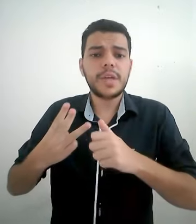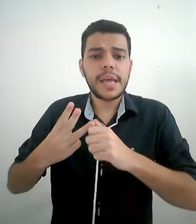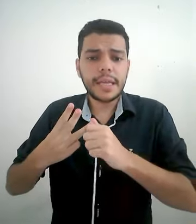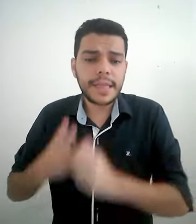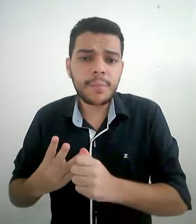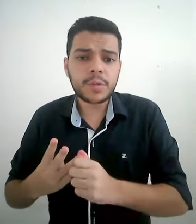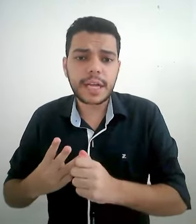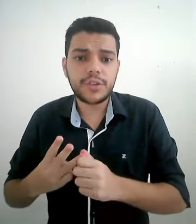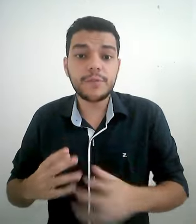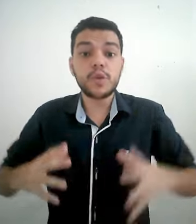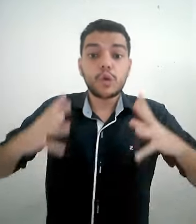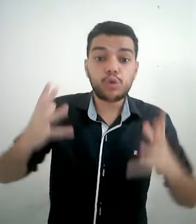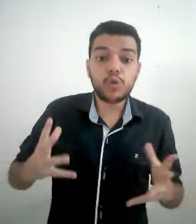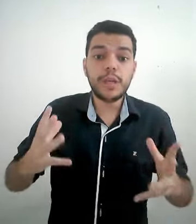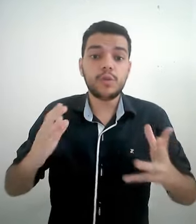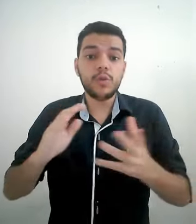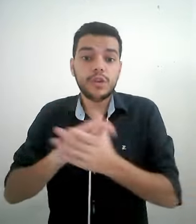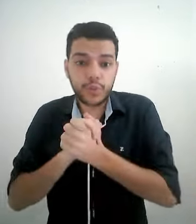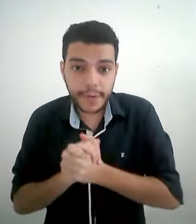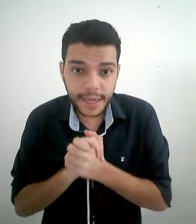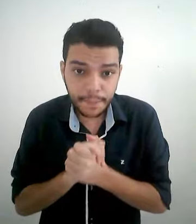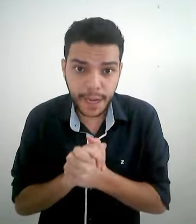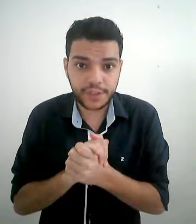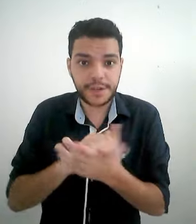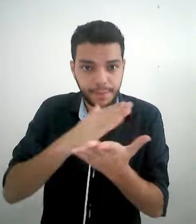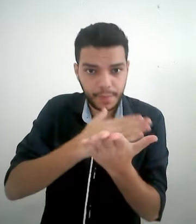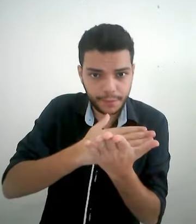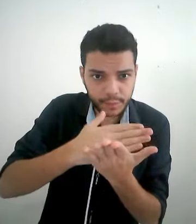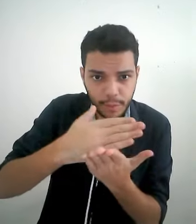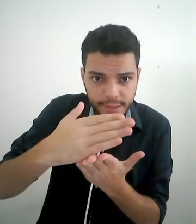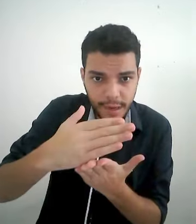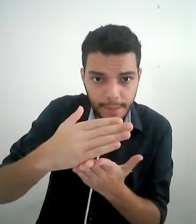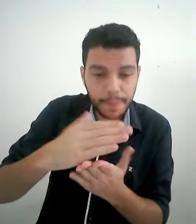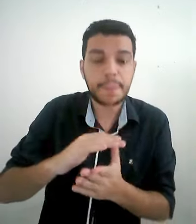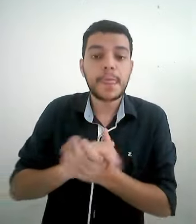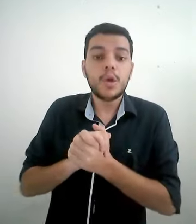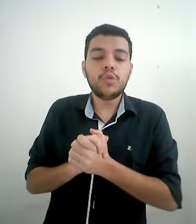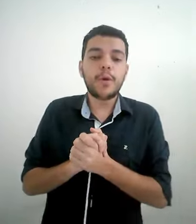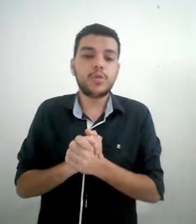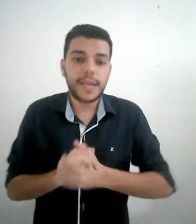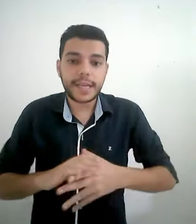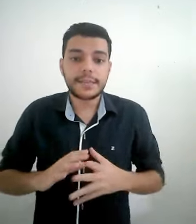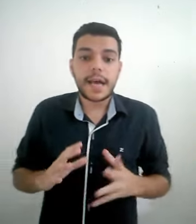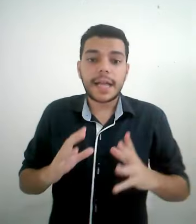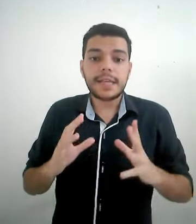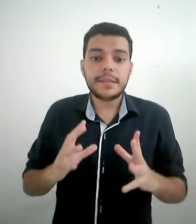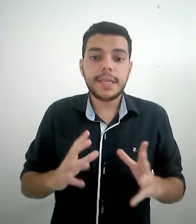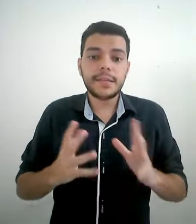e demonstrativos, tudo isso de uma maneira prática. Vamos começar. No português, a desinência